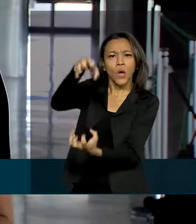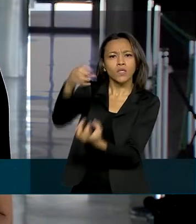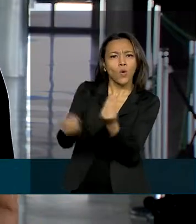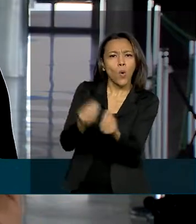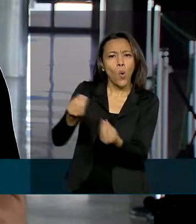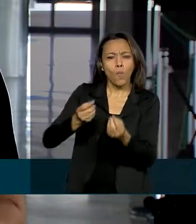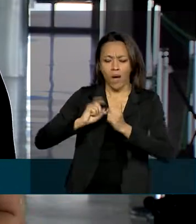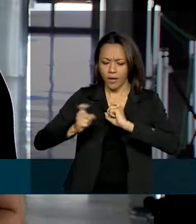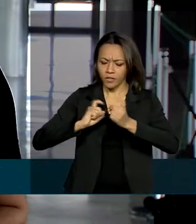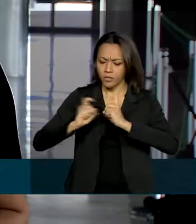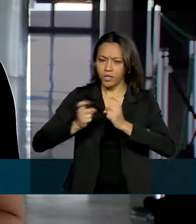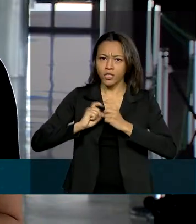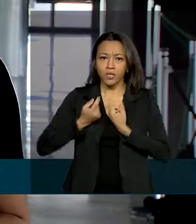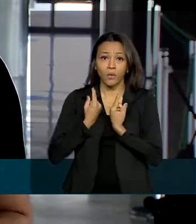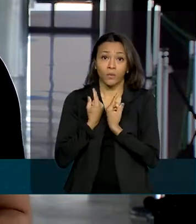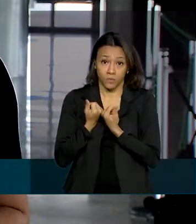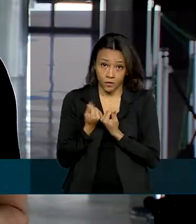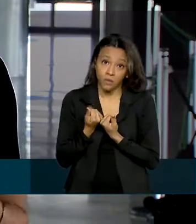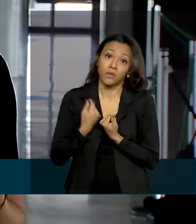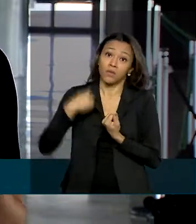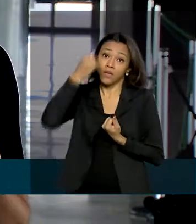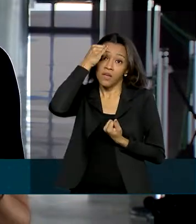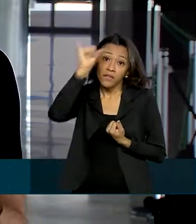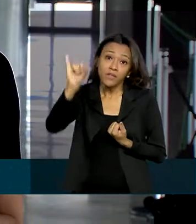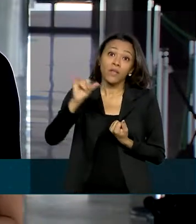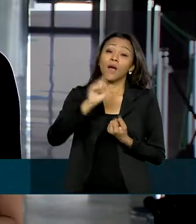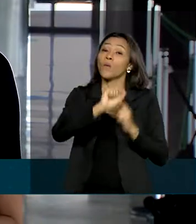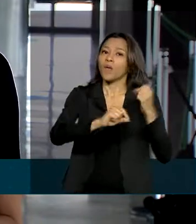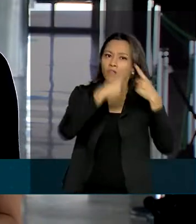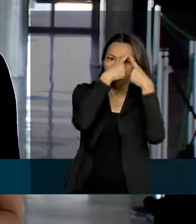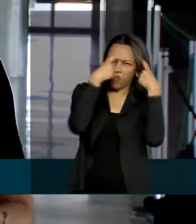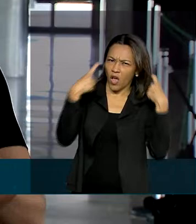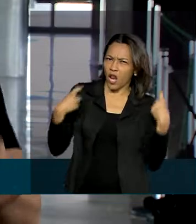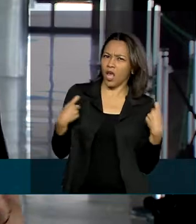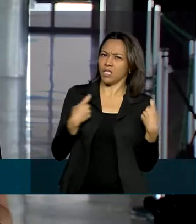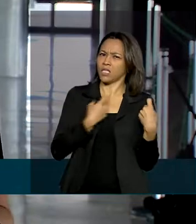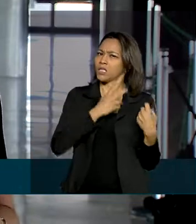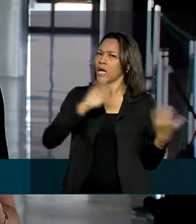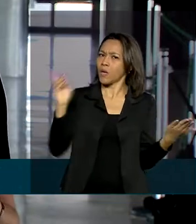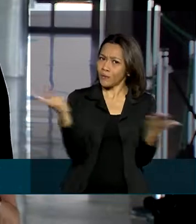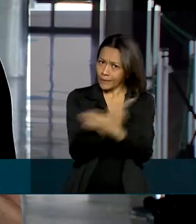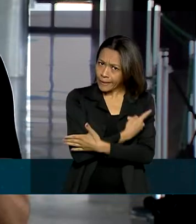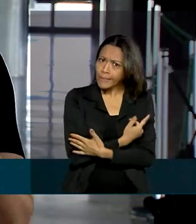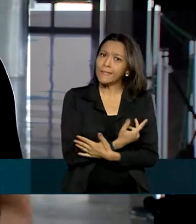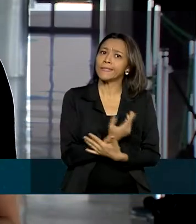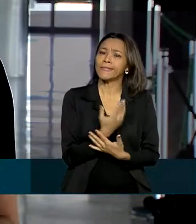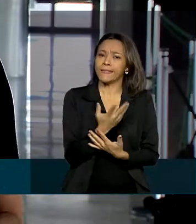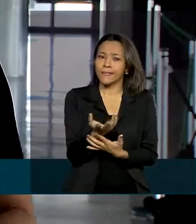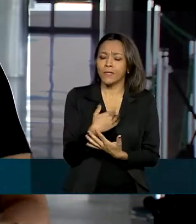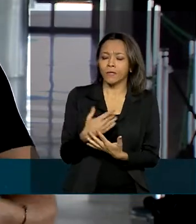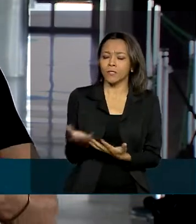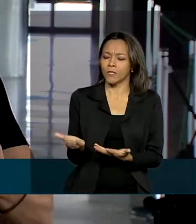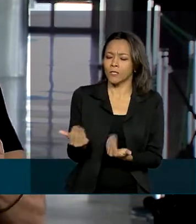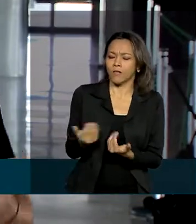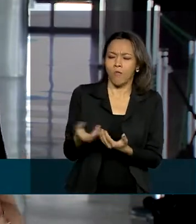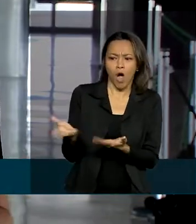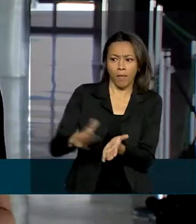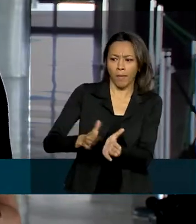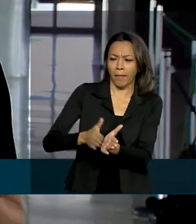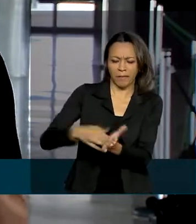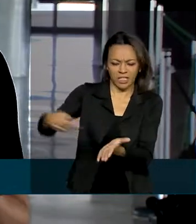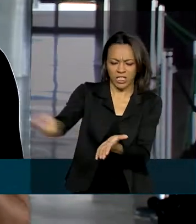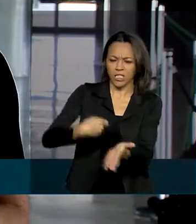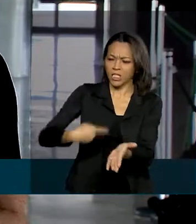próprio dinheiro e, com isso, evitar as chamadas violências patrimoniais que acontecem quando eles são induzidos a assinar